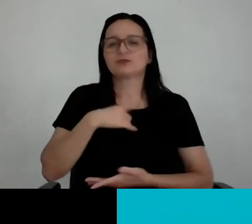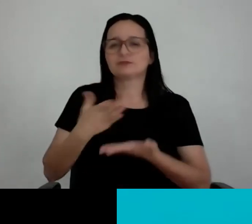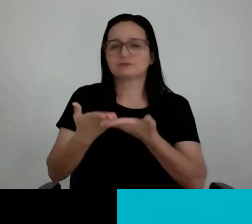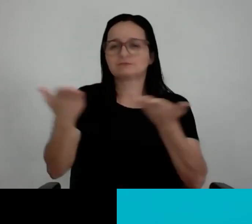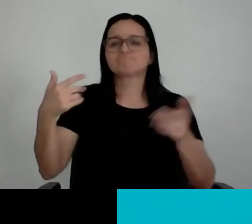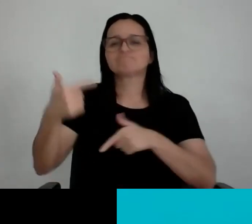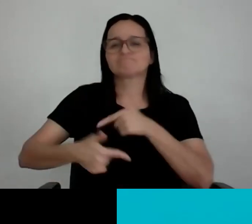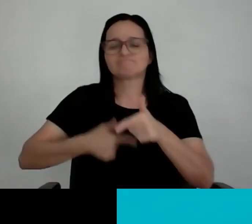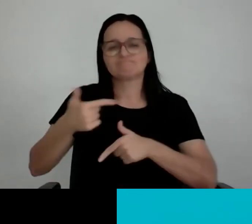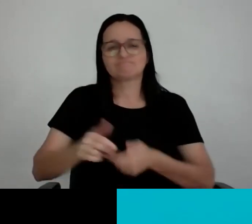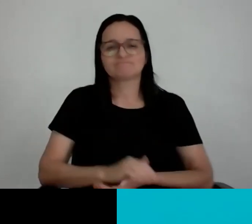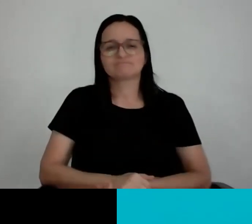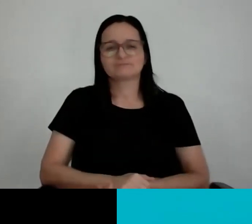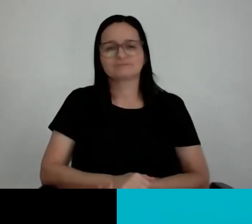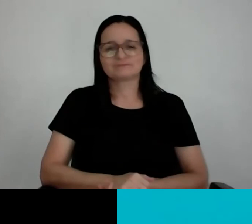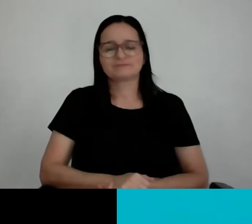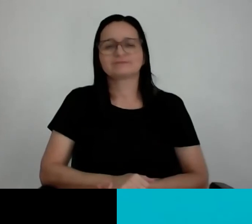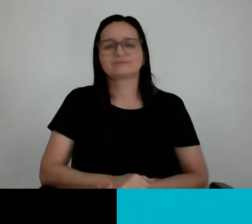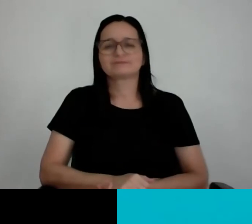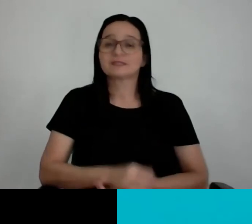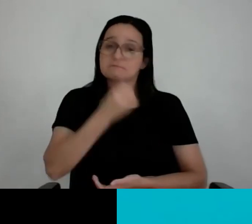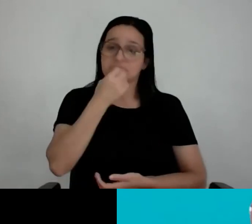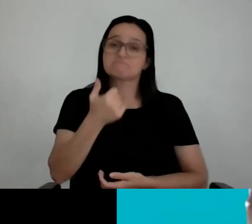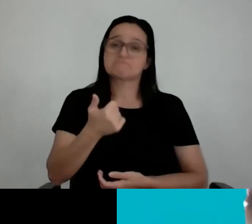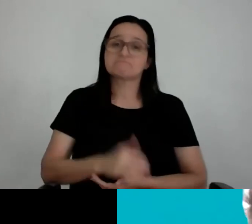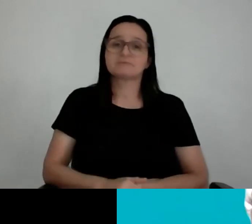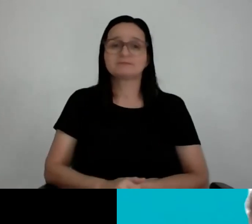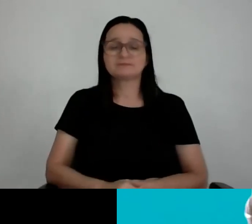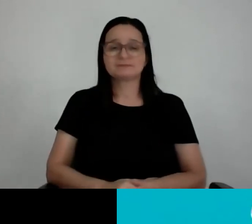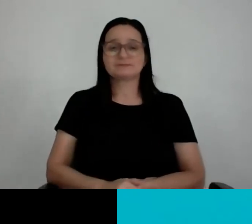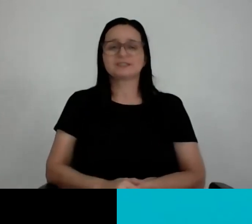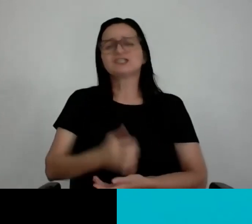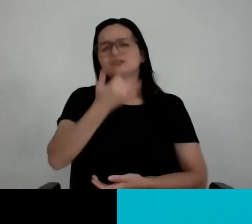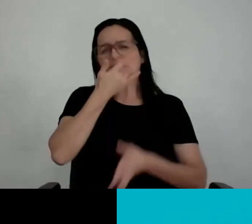E tem sido super bem acelho pela galera, isso é muito bom. Desculpa o falatório todo.